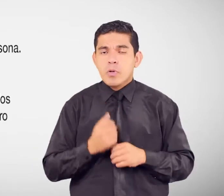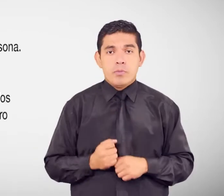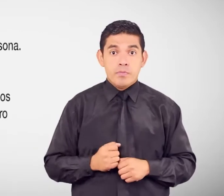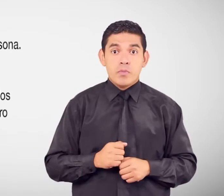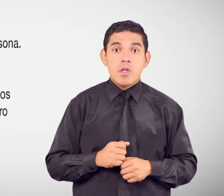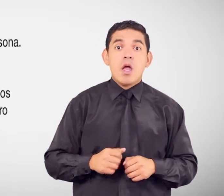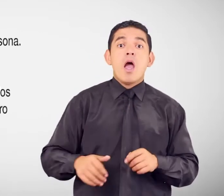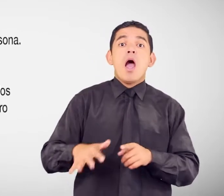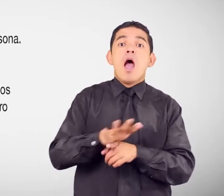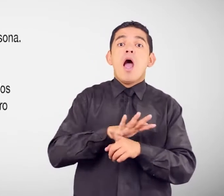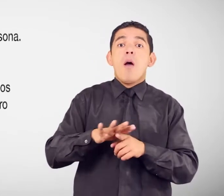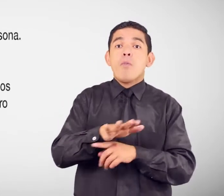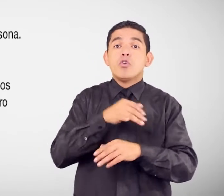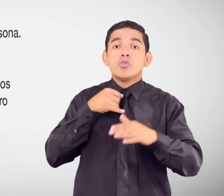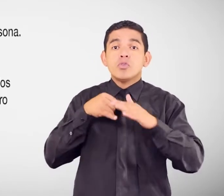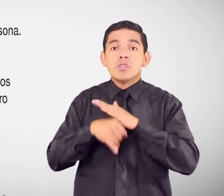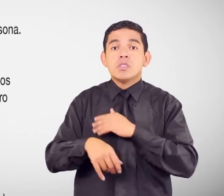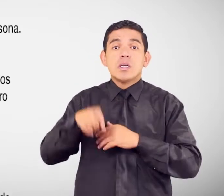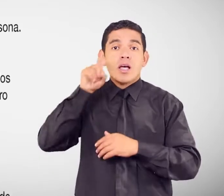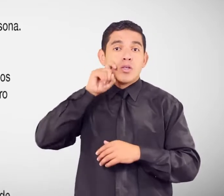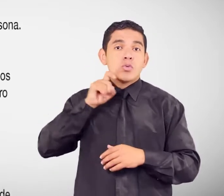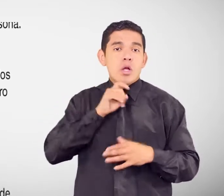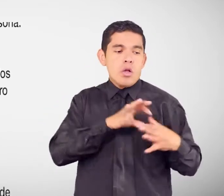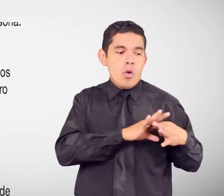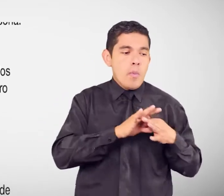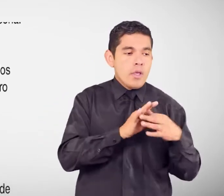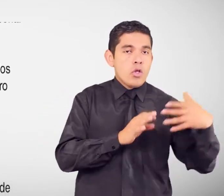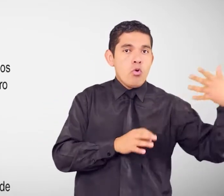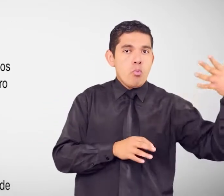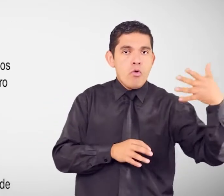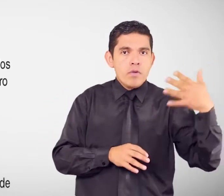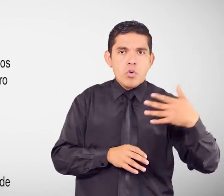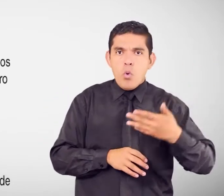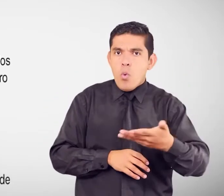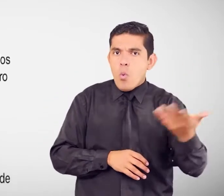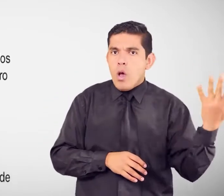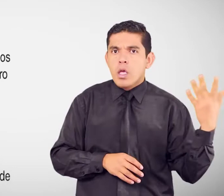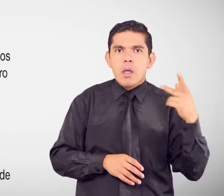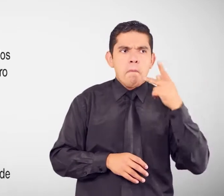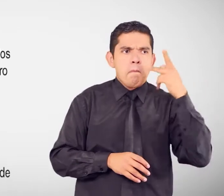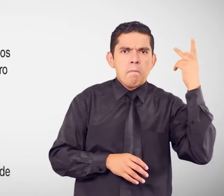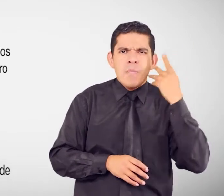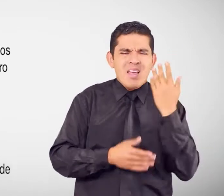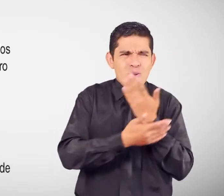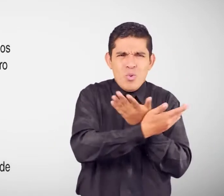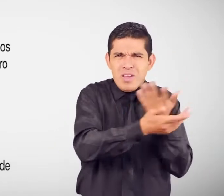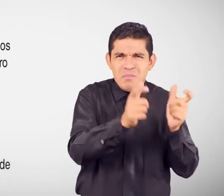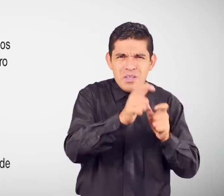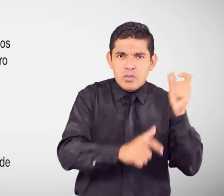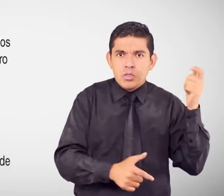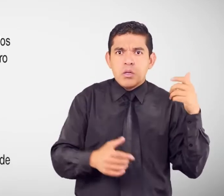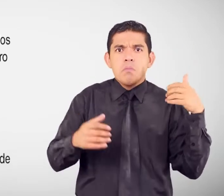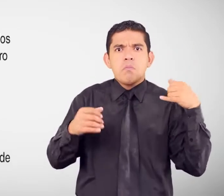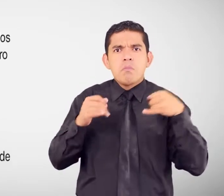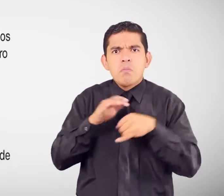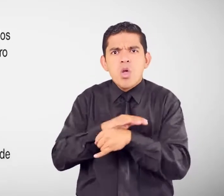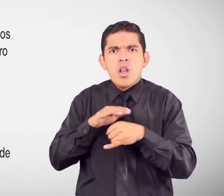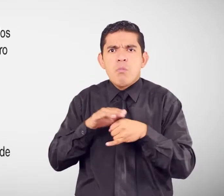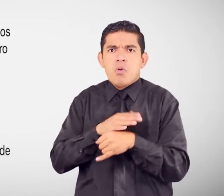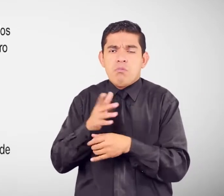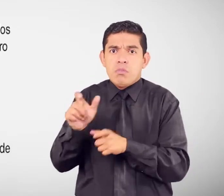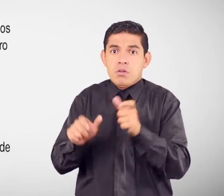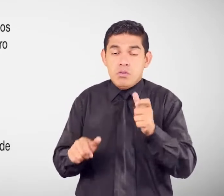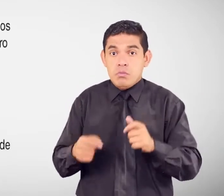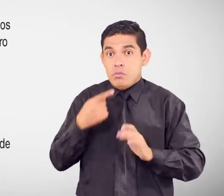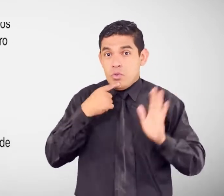de los compañeros Profesores O cualquier otro miembro De la comunidad educativa ¿Qué significa? Cuando una persona de la comunidad